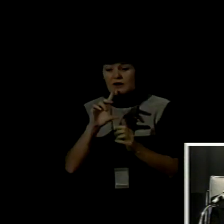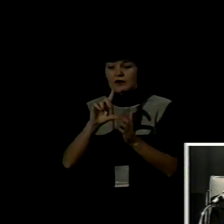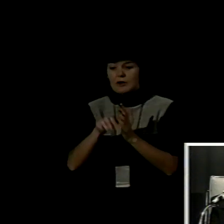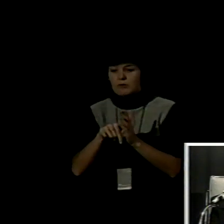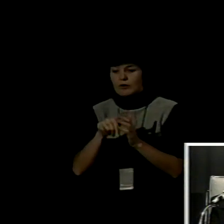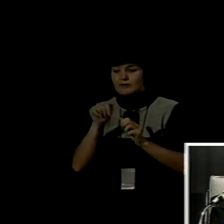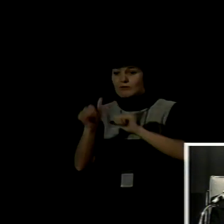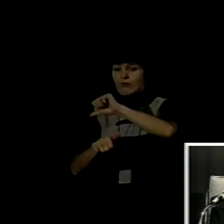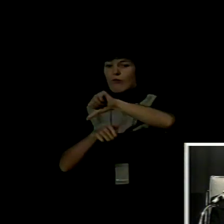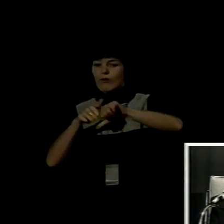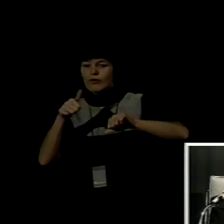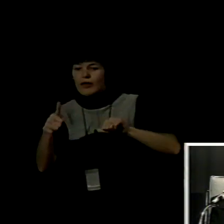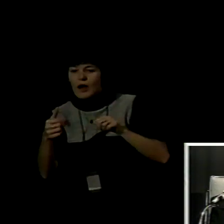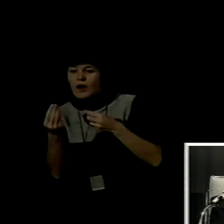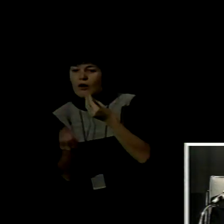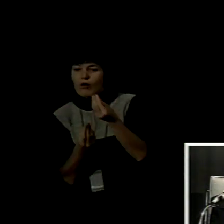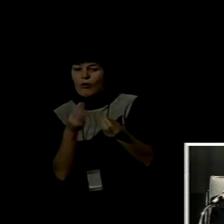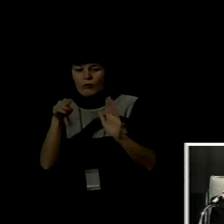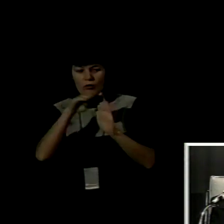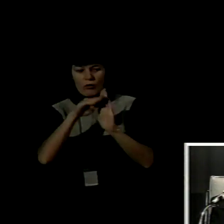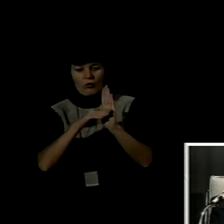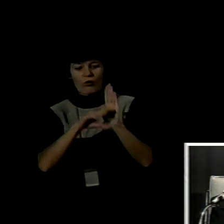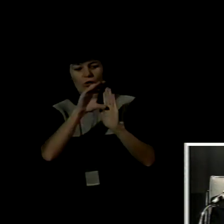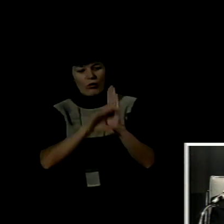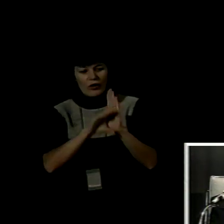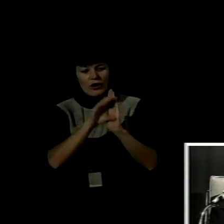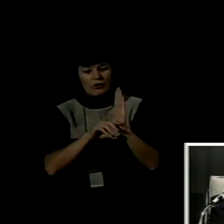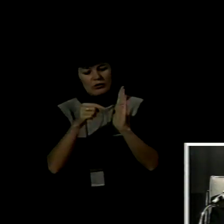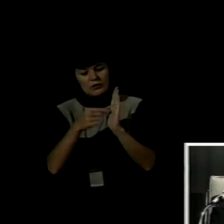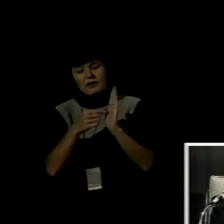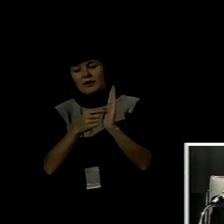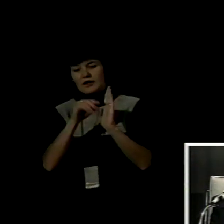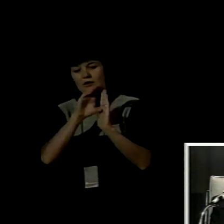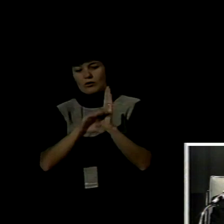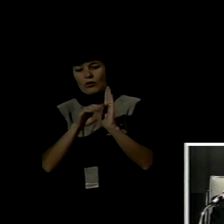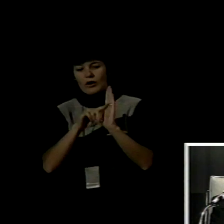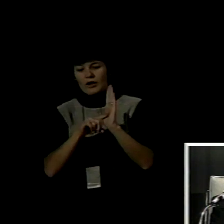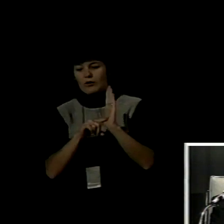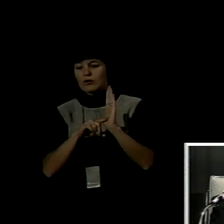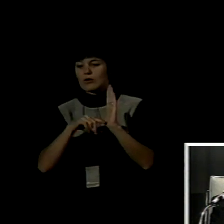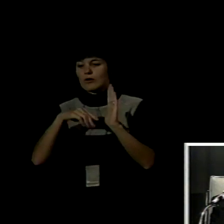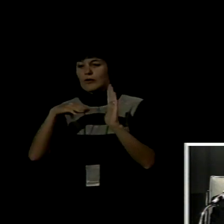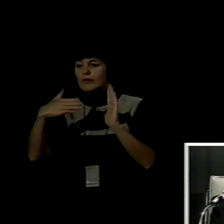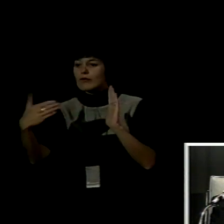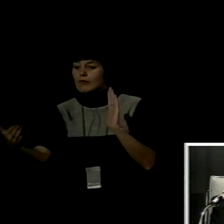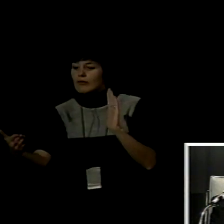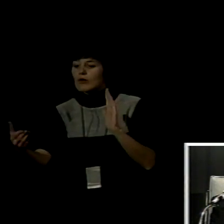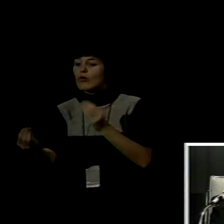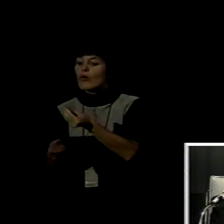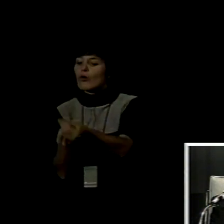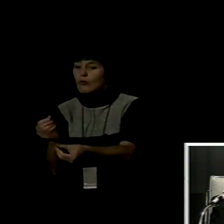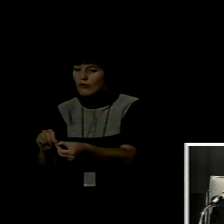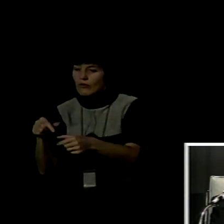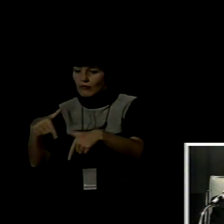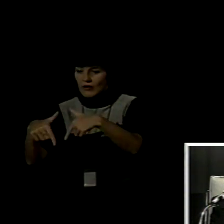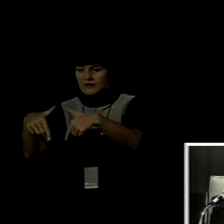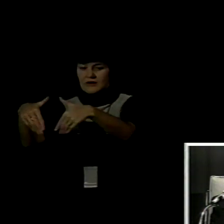operativización en síntesis creemos que las personas sordas tienen derecho a una educación que respete